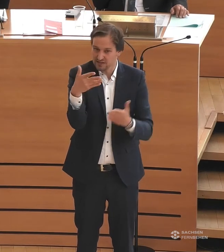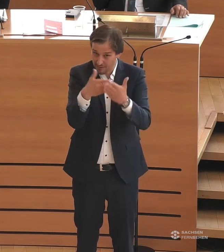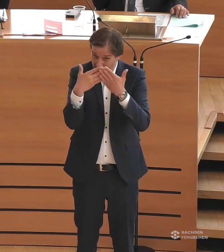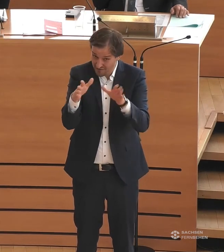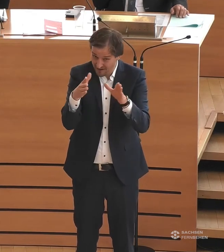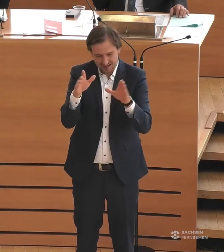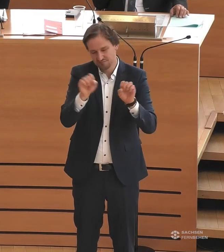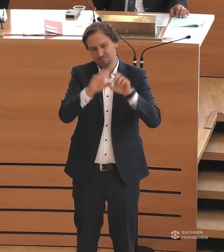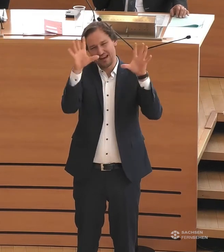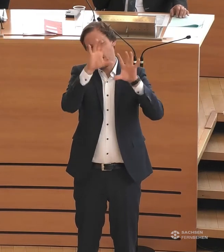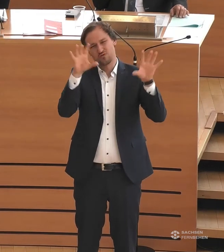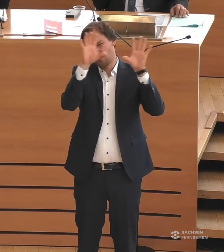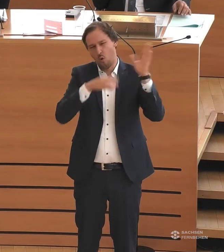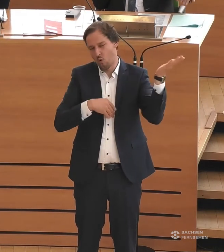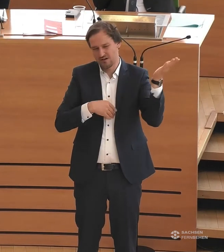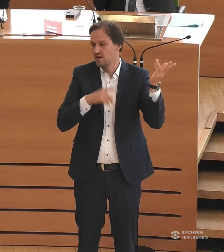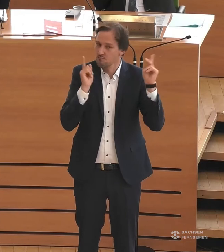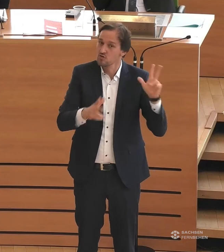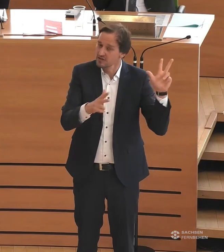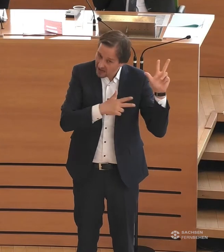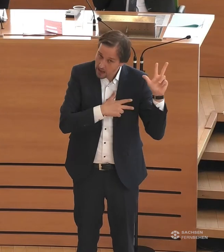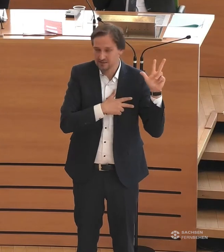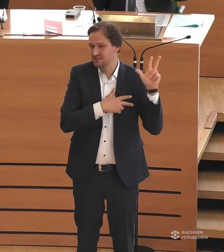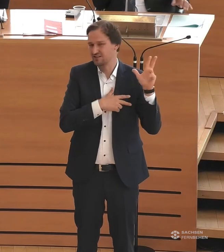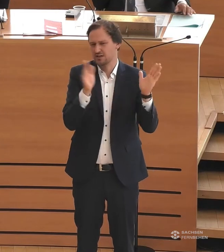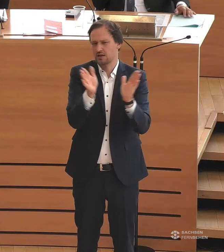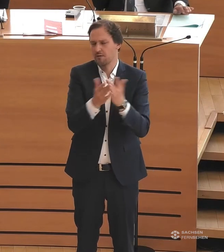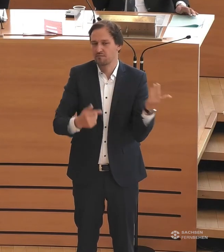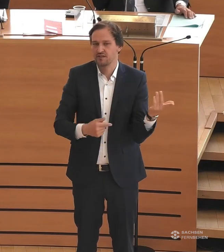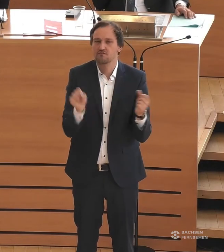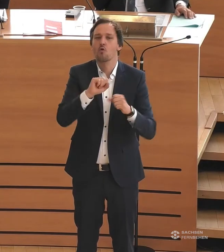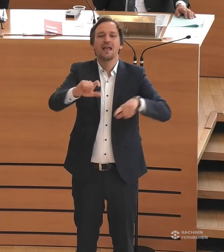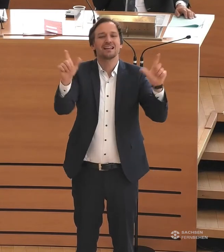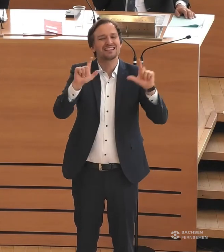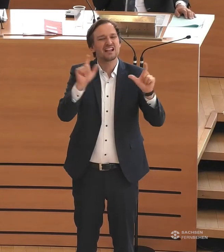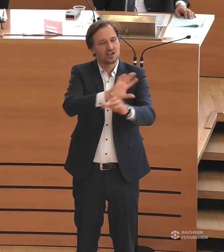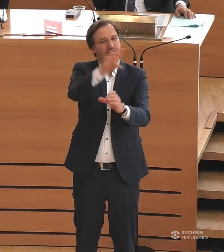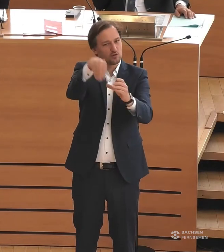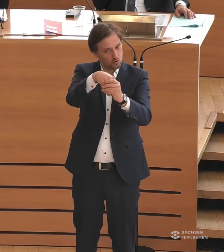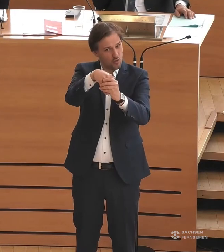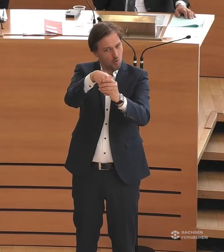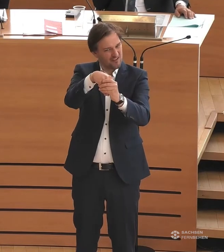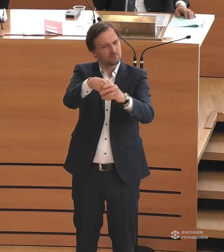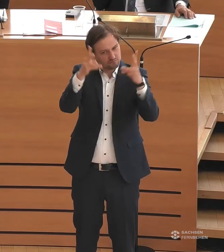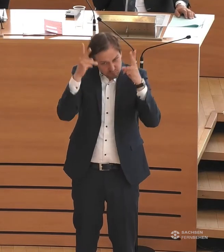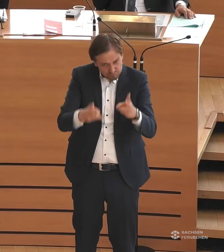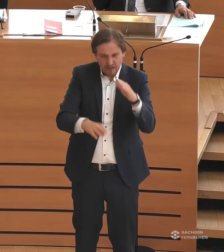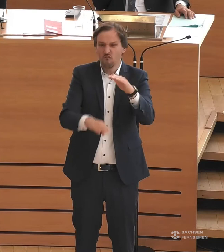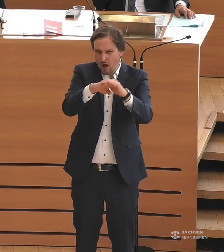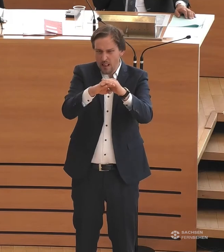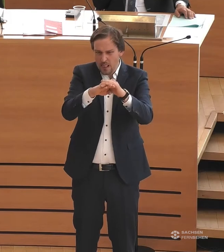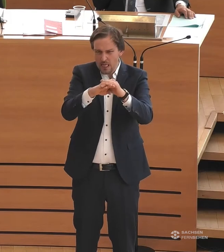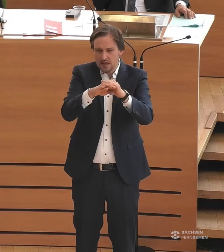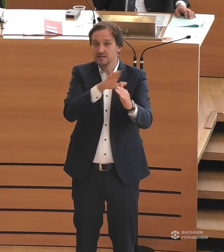schöne Illusion, da müssen wir realistisch sein. Das wird nicht gelingen, denn von einer inklusiven Gesellschaft sind wir auch in Sachsen noch Lichtjahre